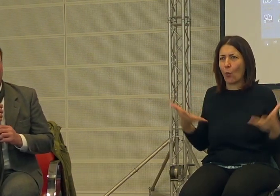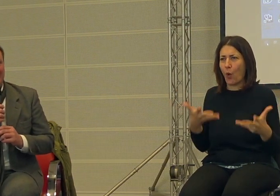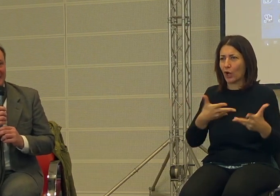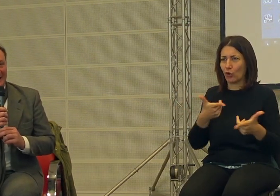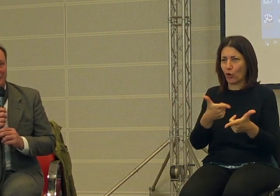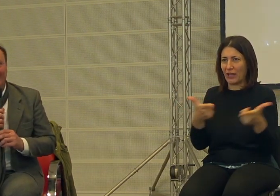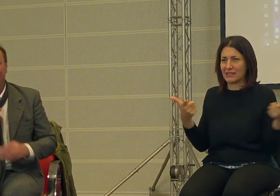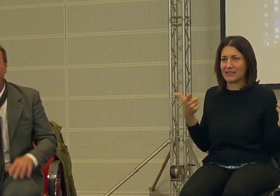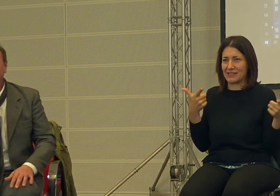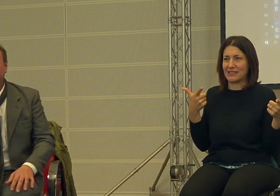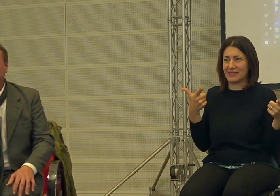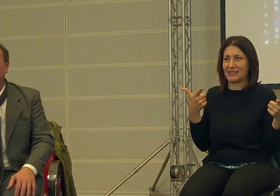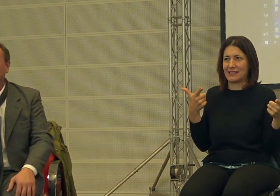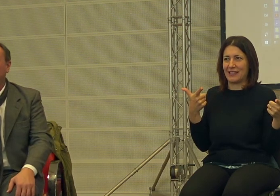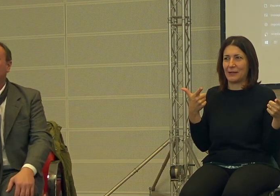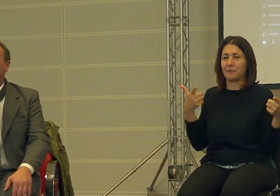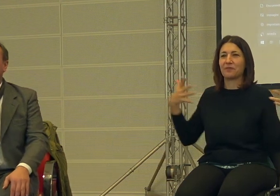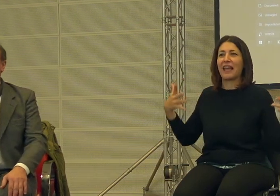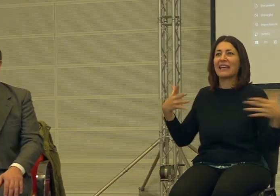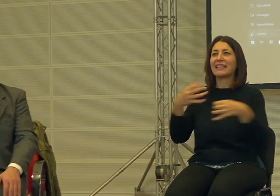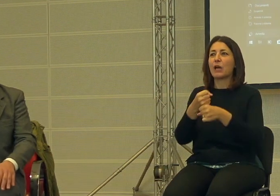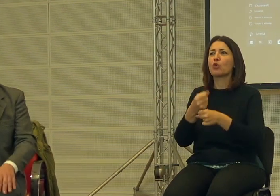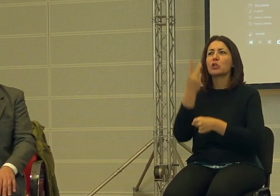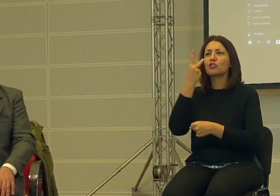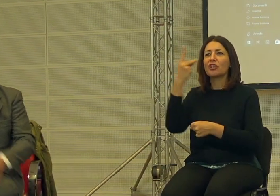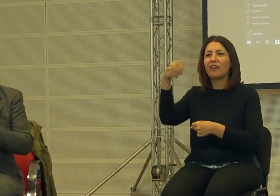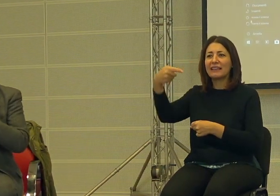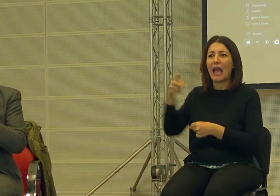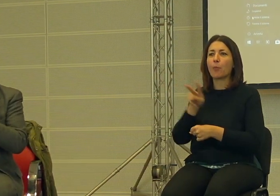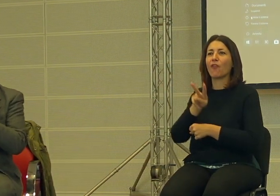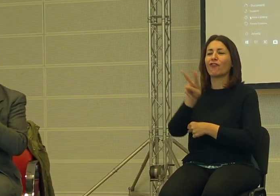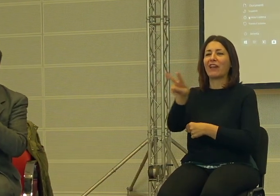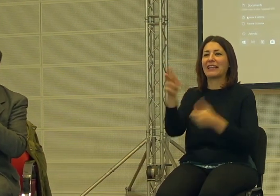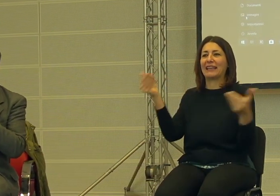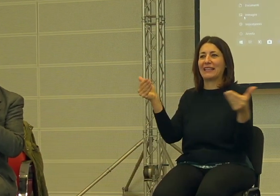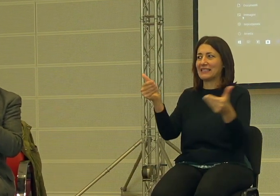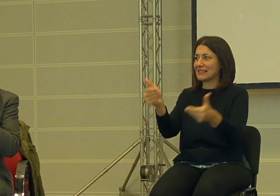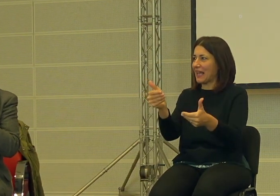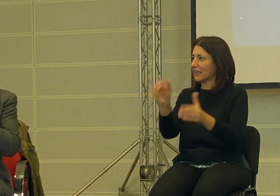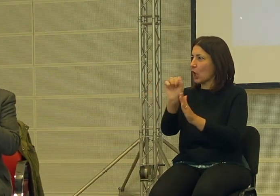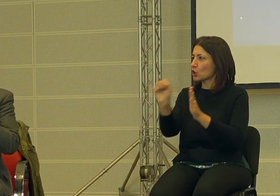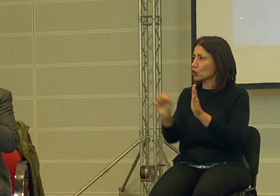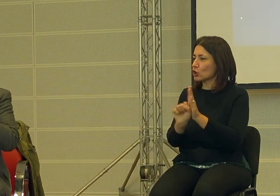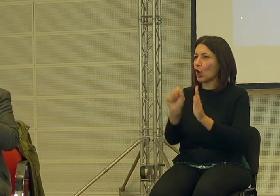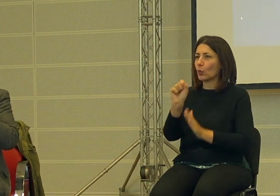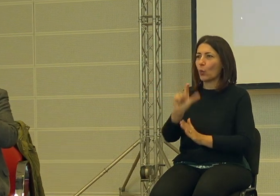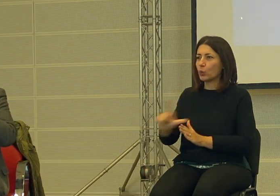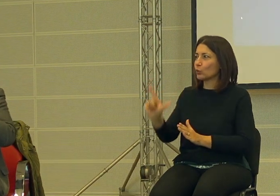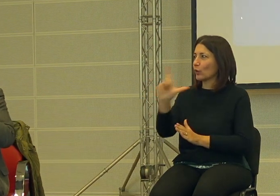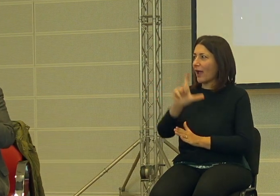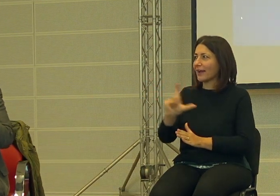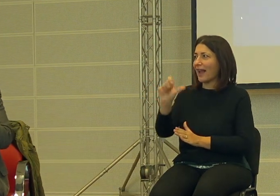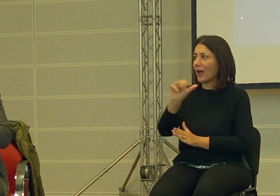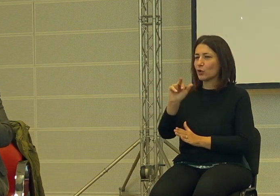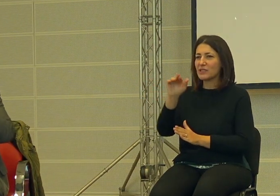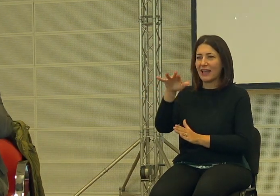conseguenze che lei ci ha riassunto ci vediamo venerdì sera con la storia della cultura Claudia Sereni ci sarà Peppe